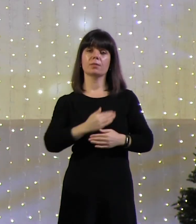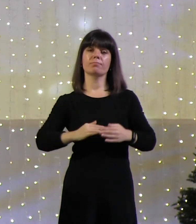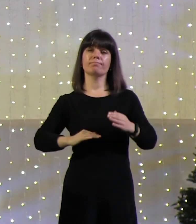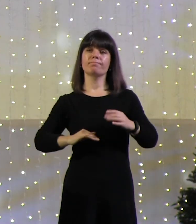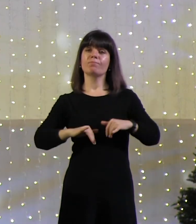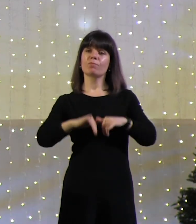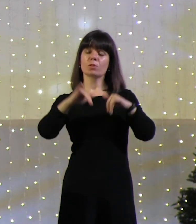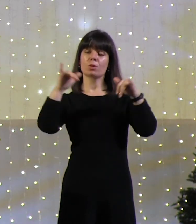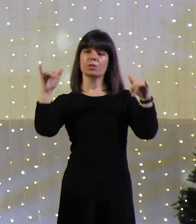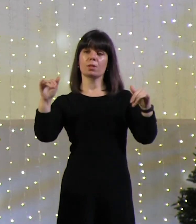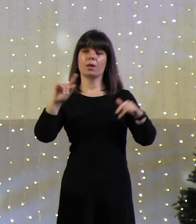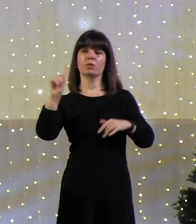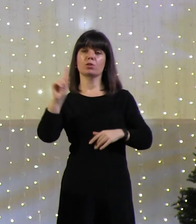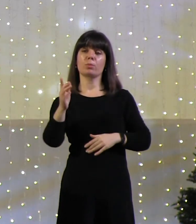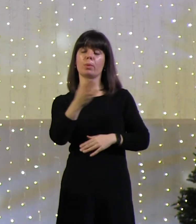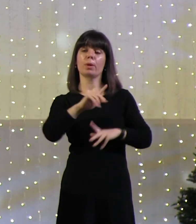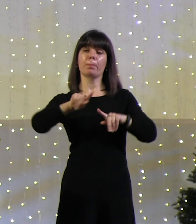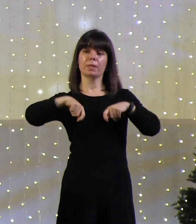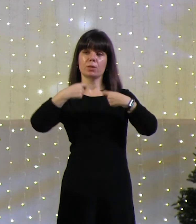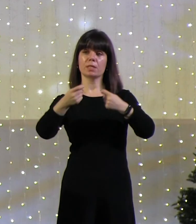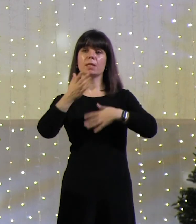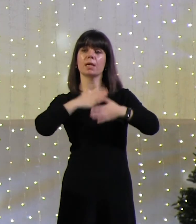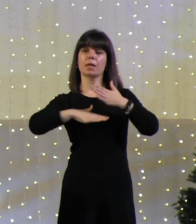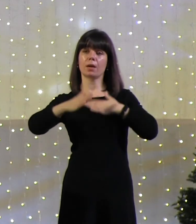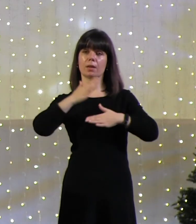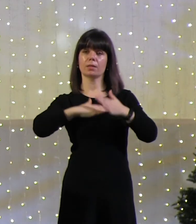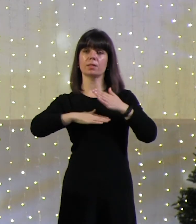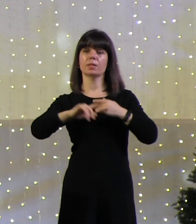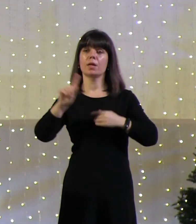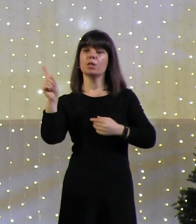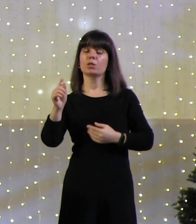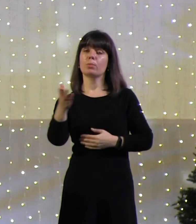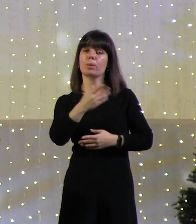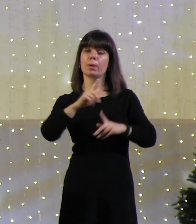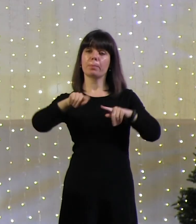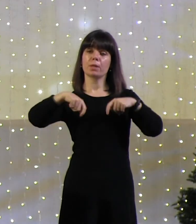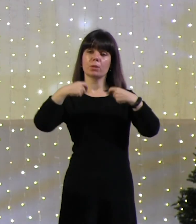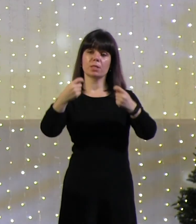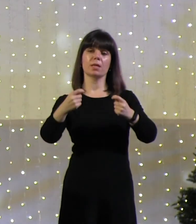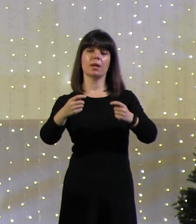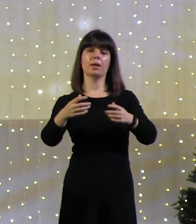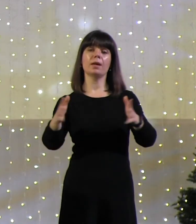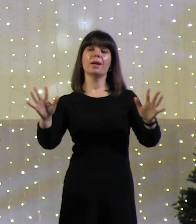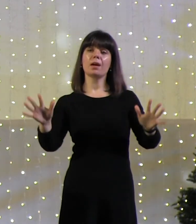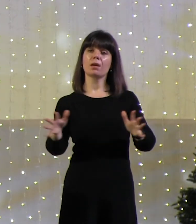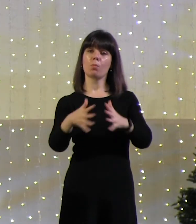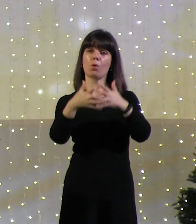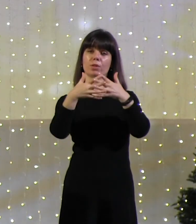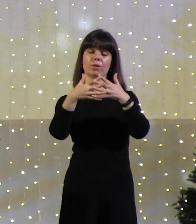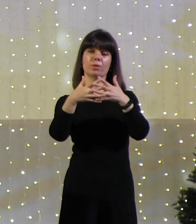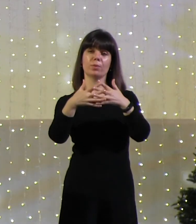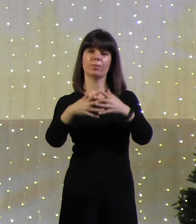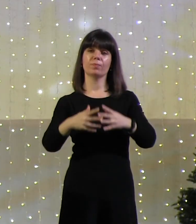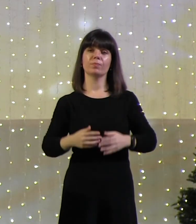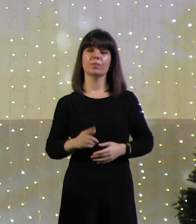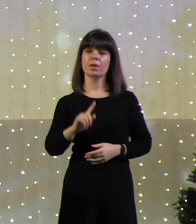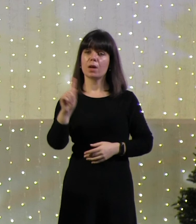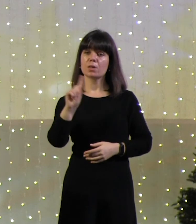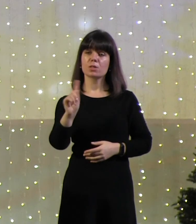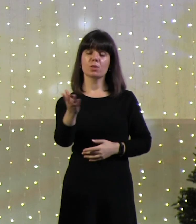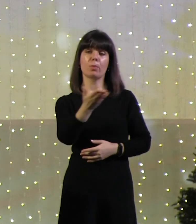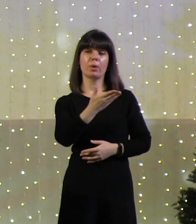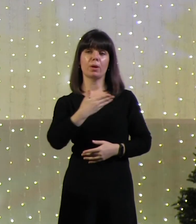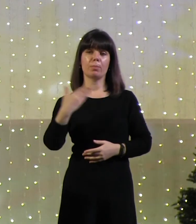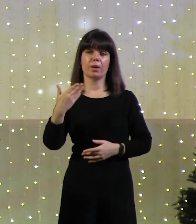чтобы мы приносили радость чтобы мы приносили гармонию чтобы